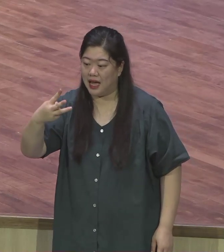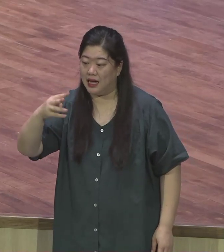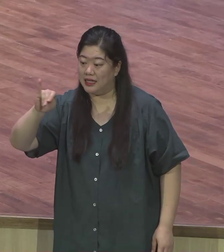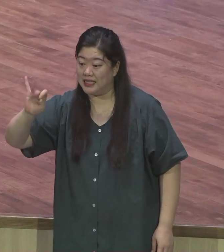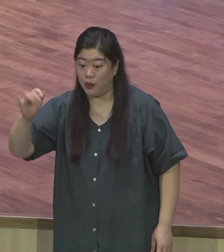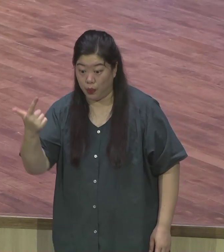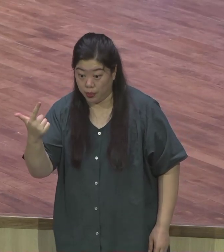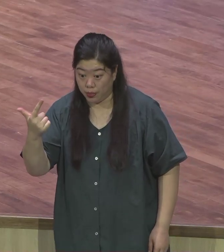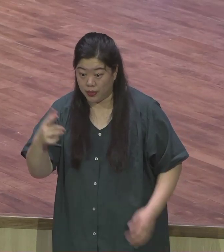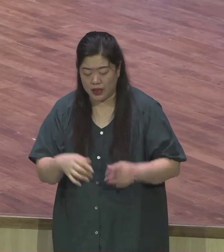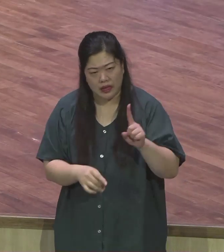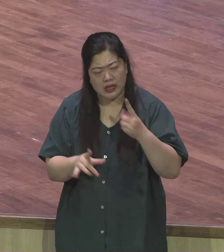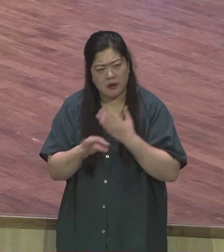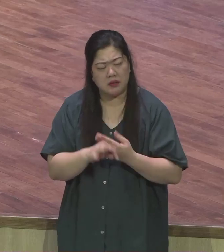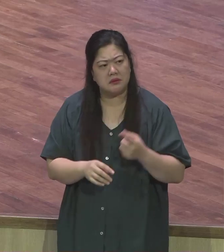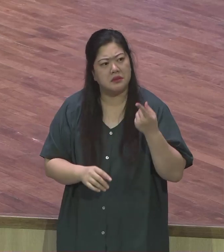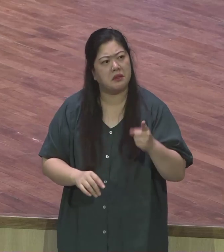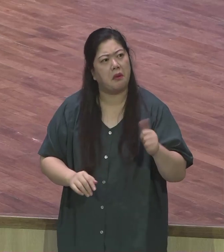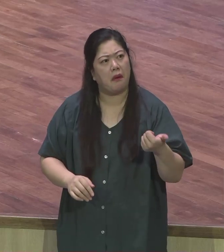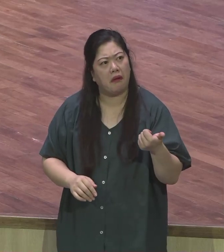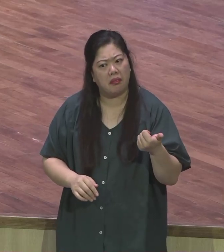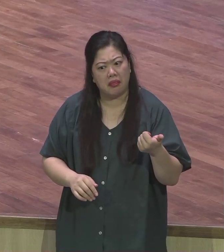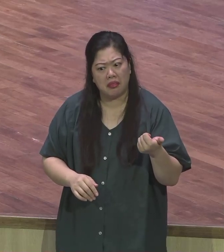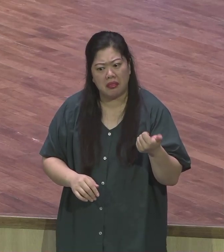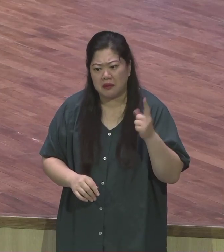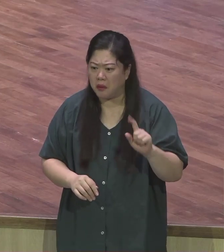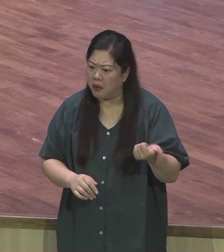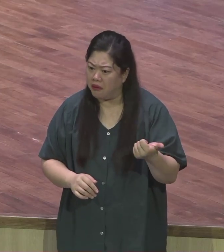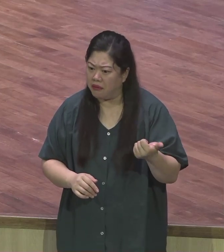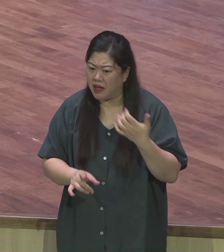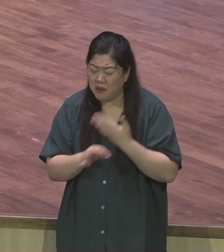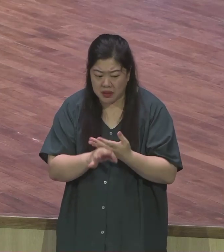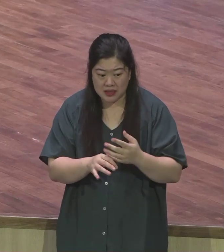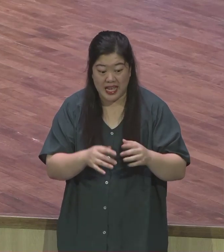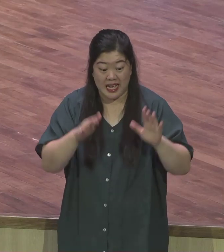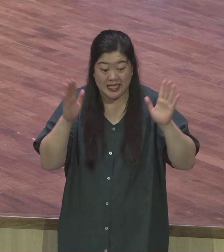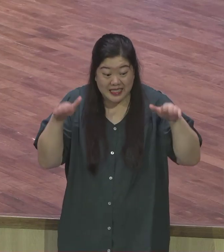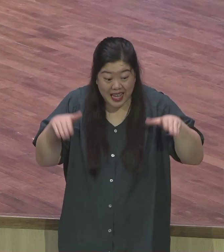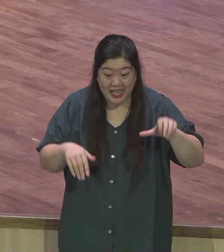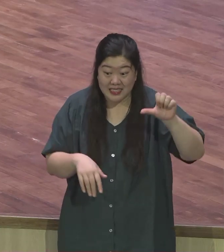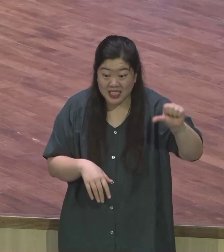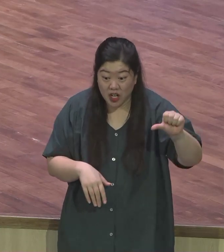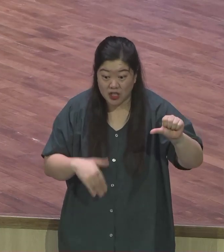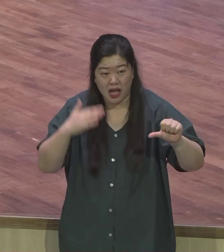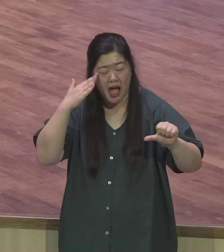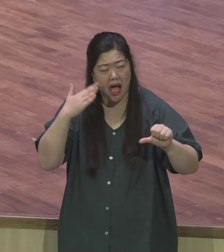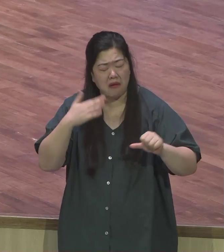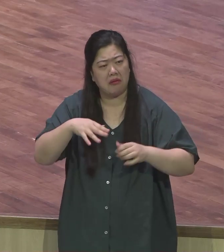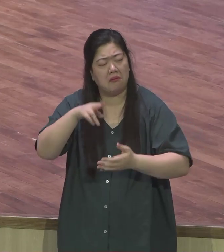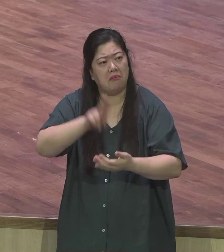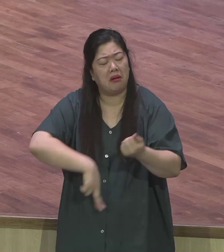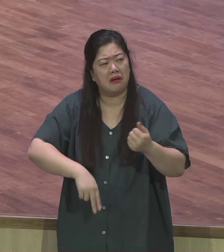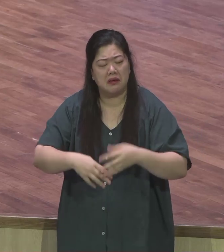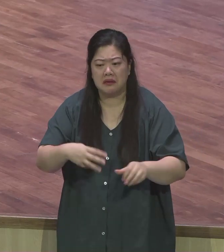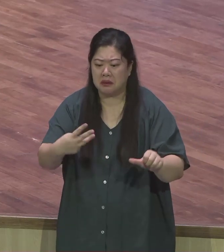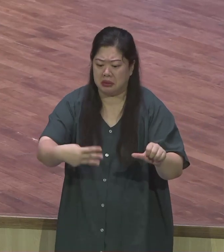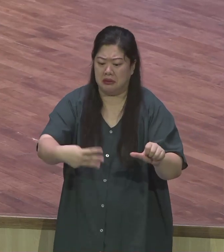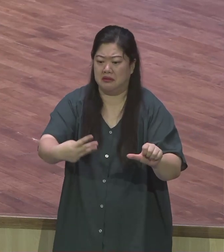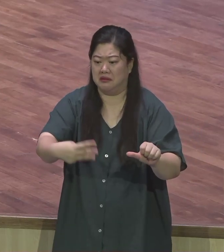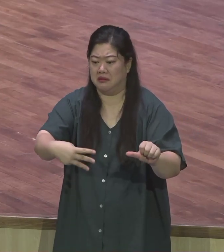정도 사람을 볼 때는 굉장히 별벌이 없고 하찮은 존재로 우리가 보일 수도 있습니다 그러나 하나님께서 우리 성도님 한 분